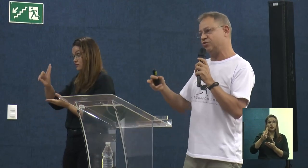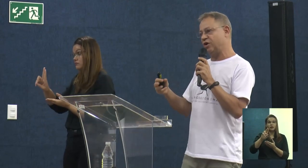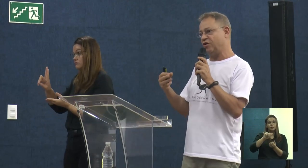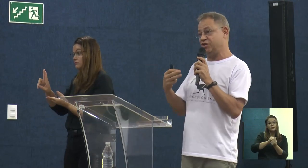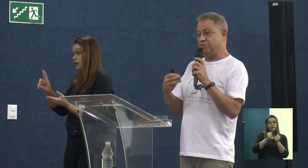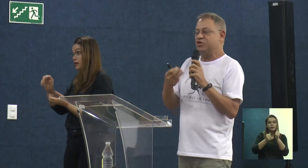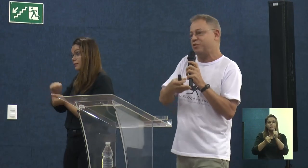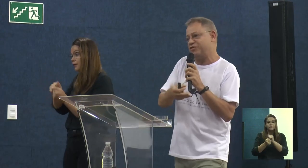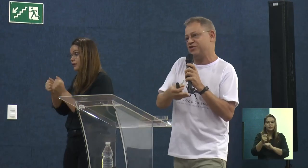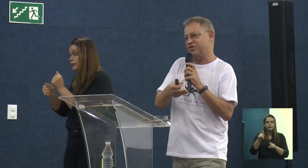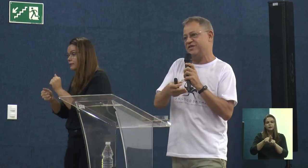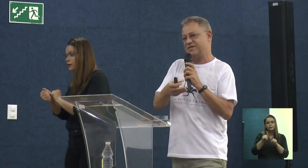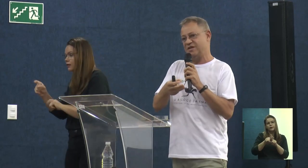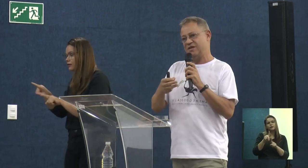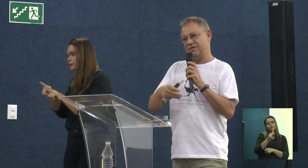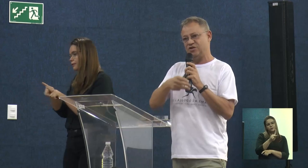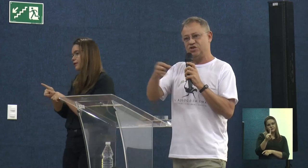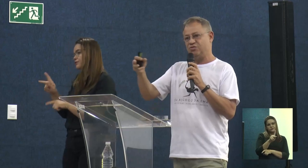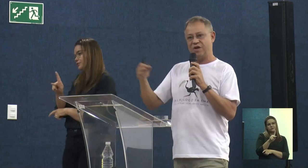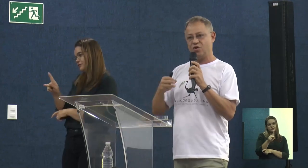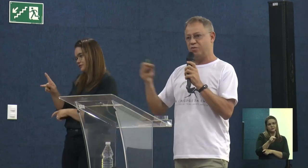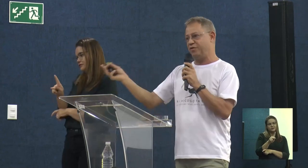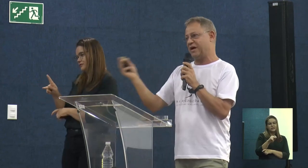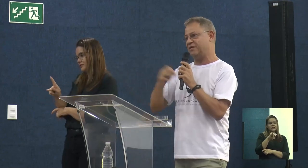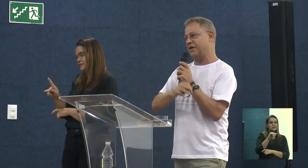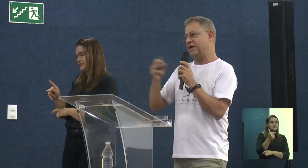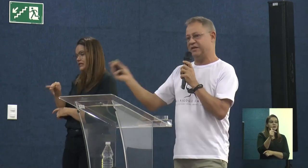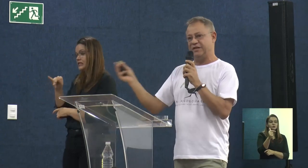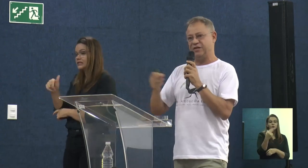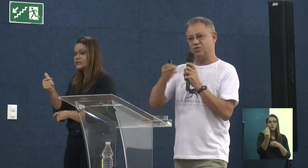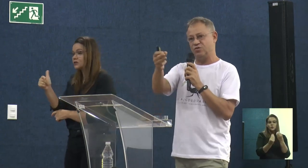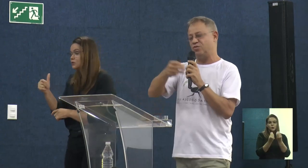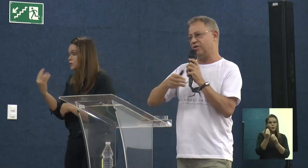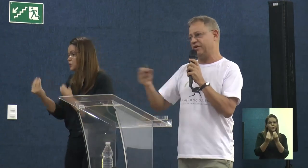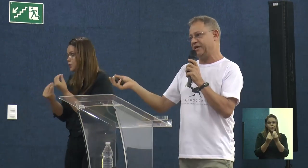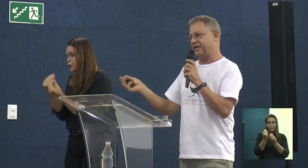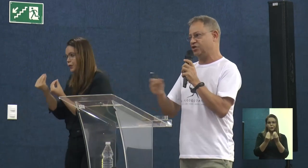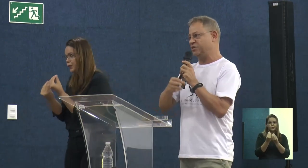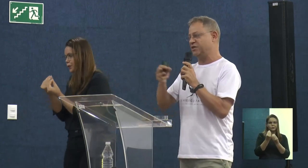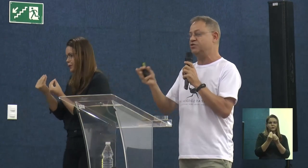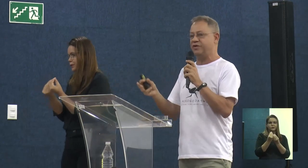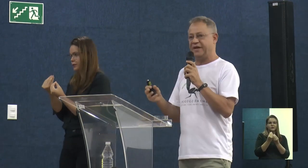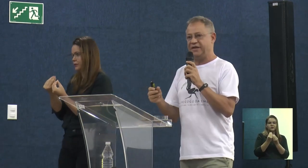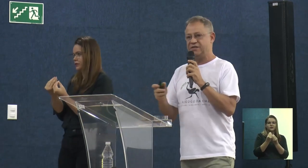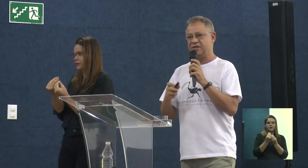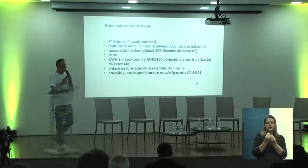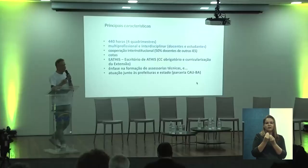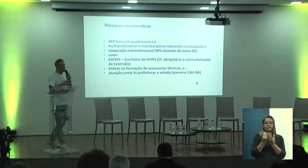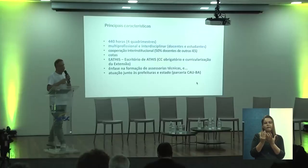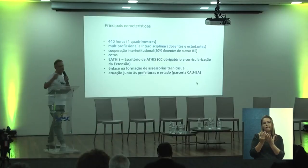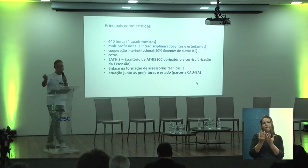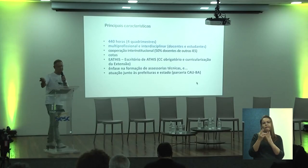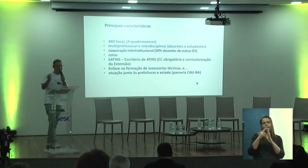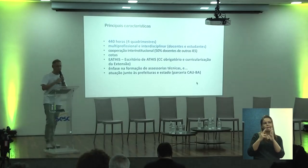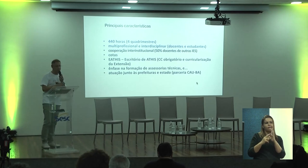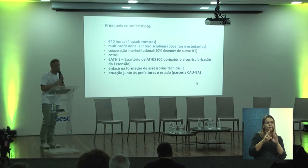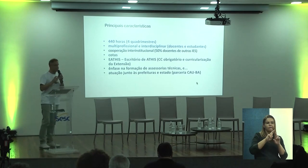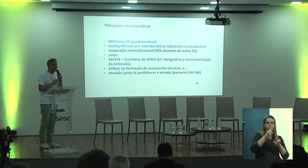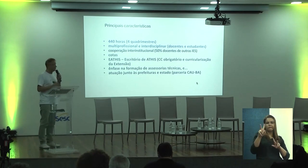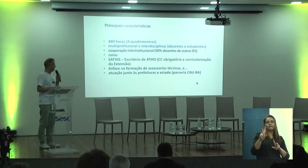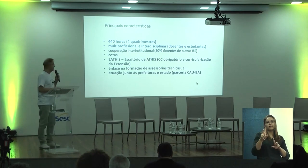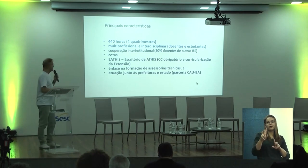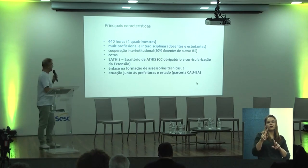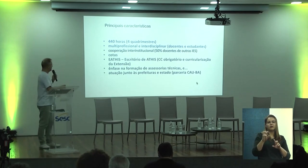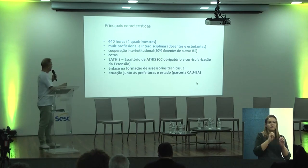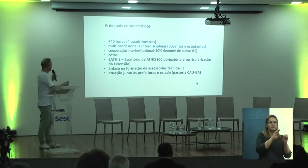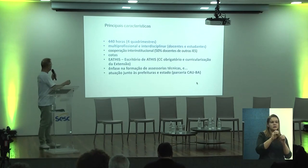ao nosso... Ao regime dos professores. Senão, a gente não tem como ficar lidando com... Regimes tão diferentes, e que dá aula na graduação, na pós